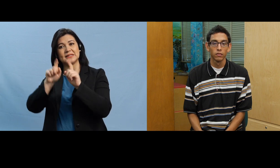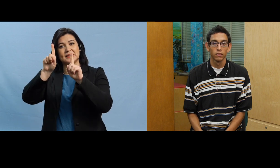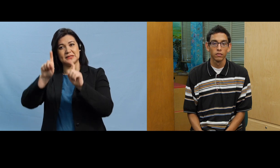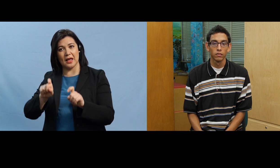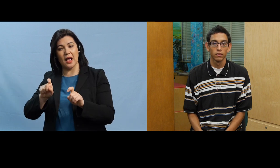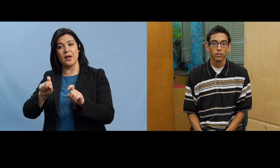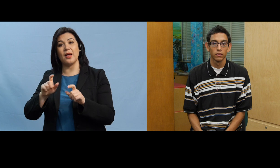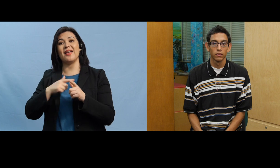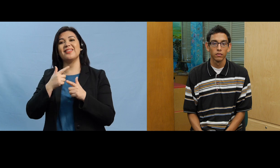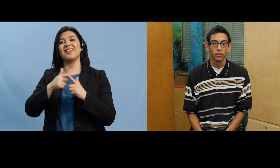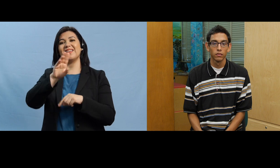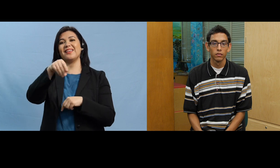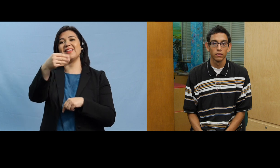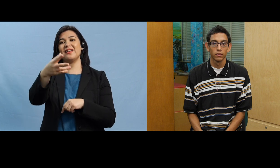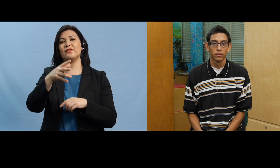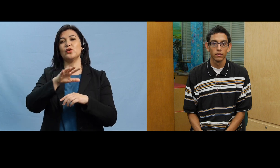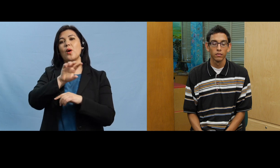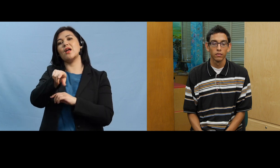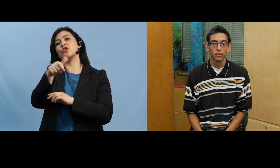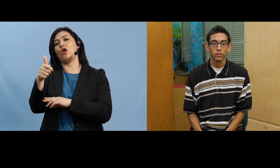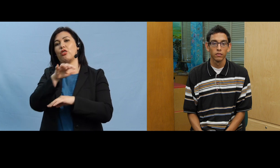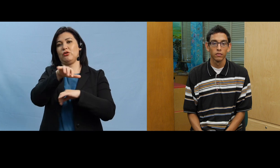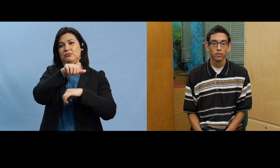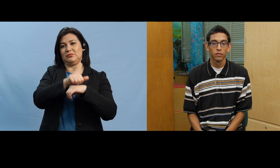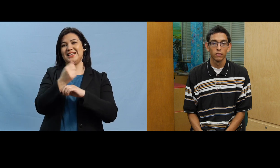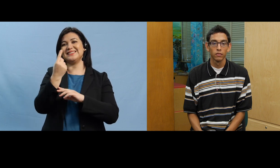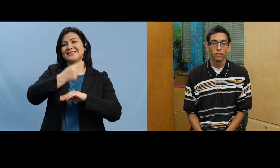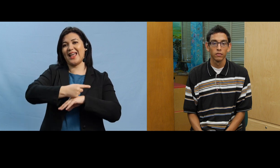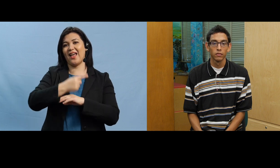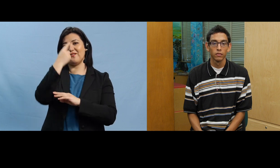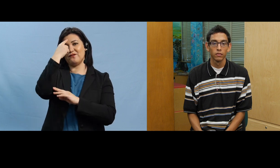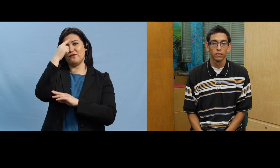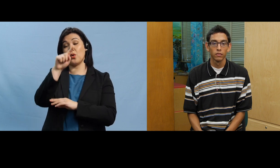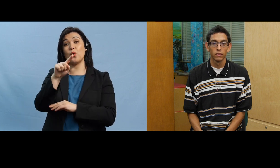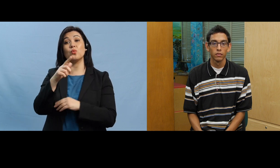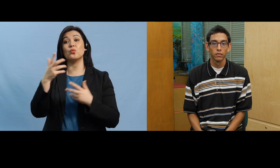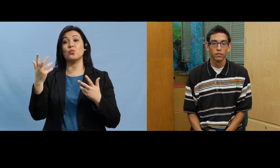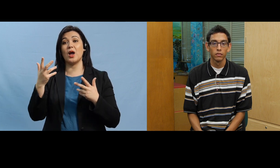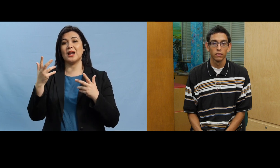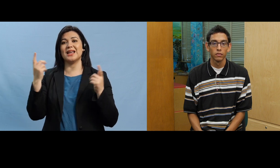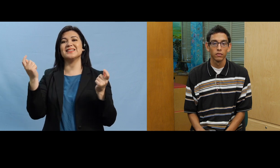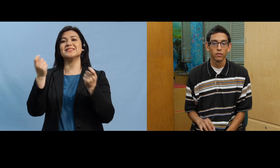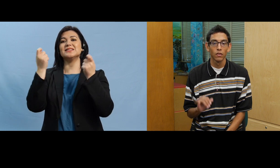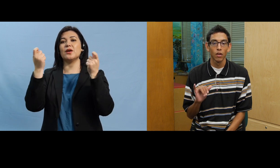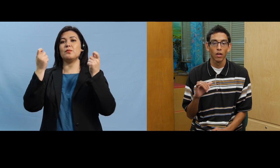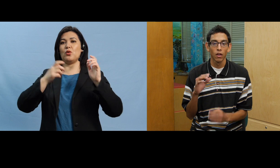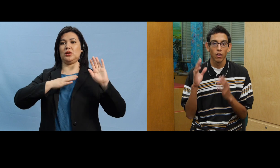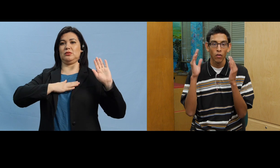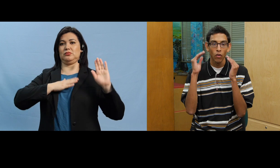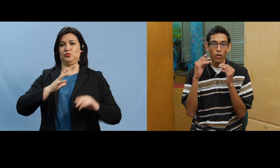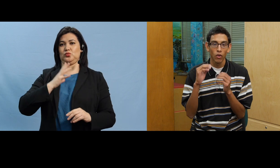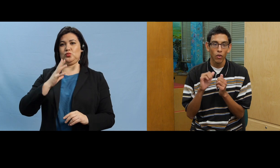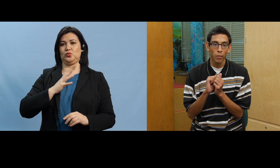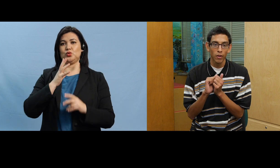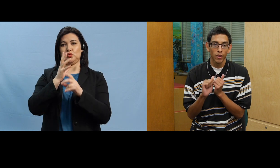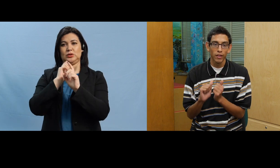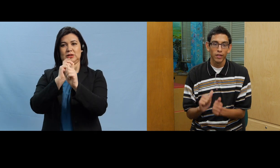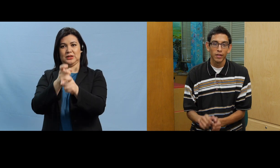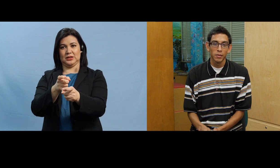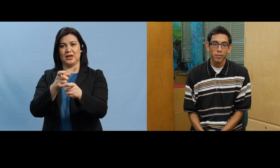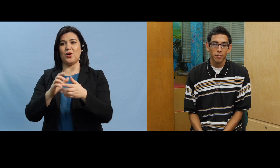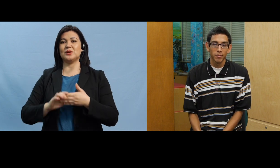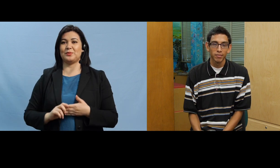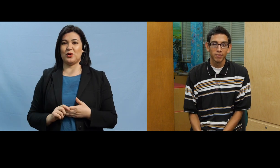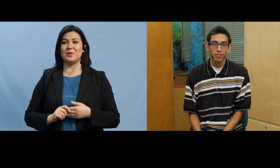te van a dar una fecha cuando van a tener la ceremonia donde tú vas a recibir tu ciudadanía